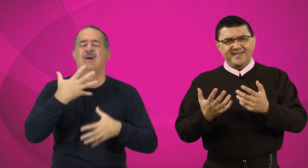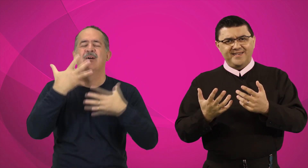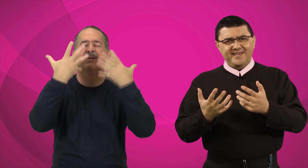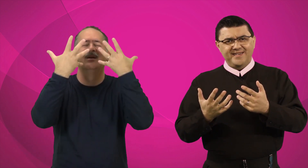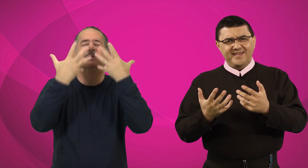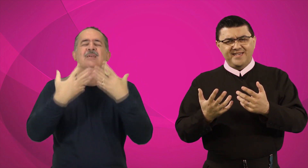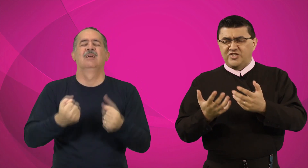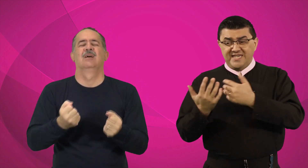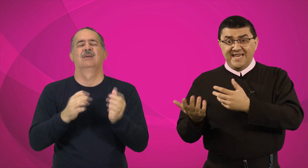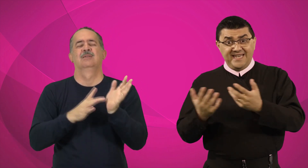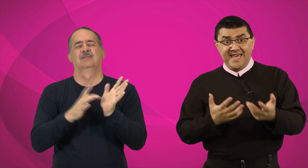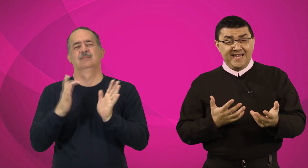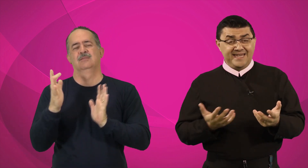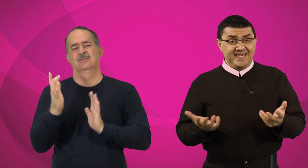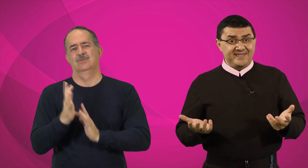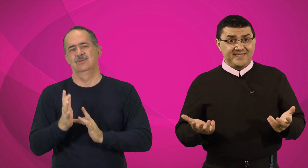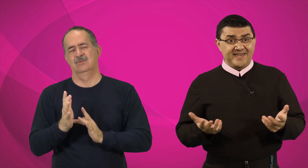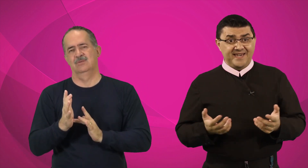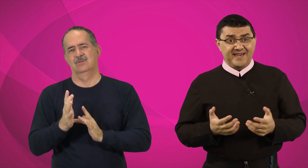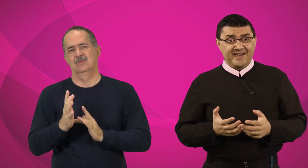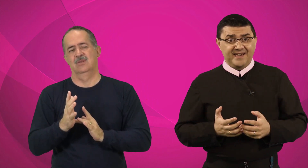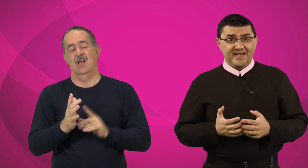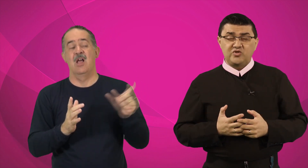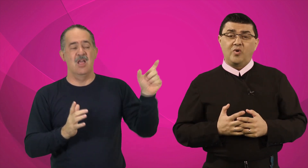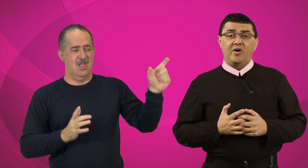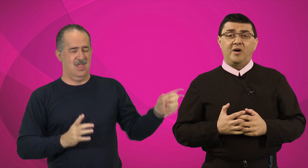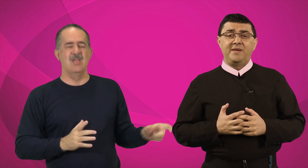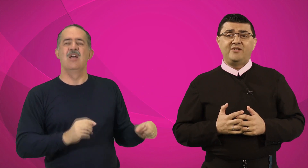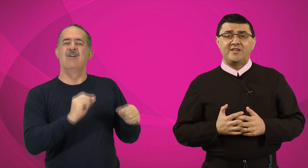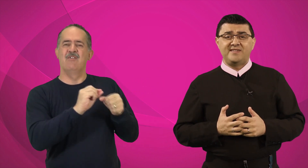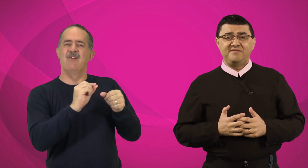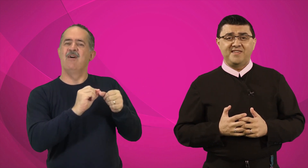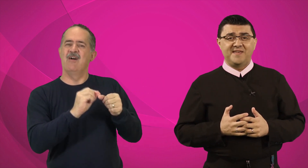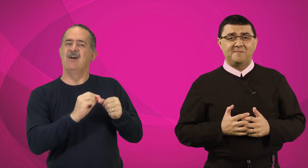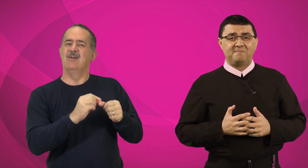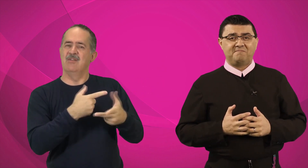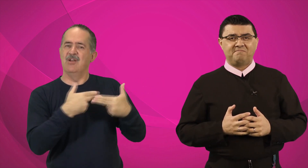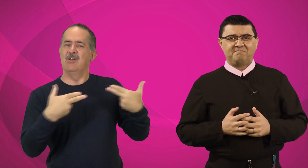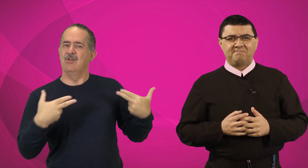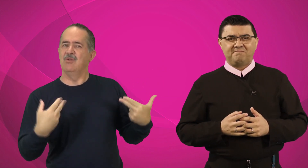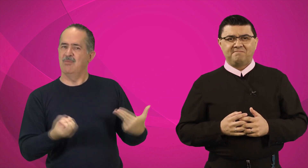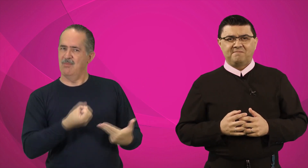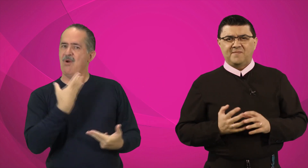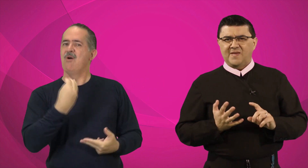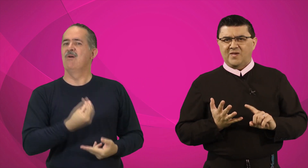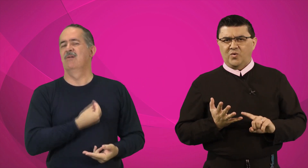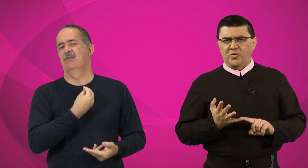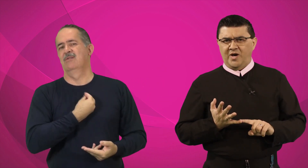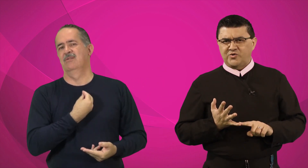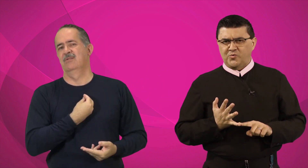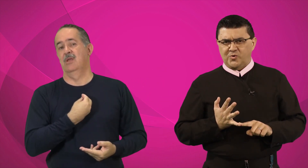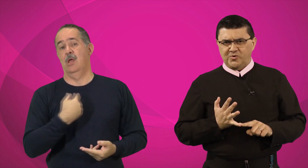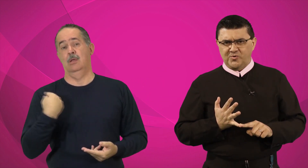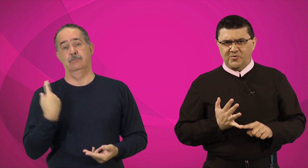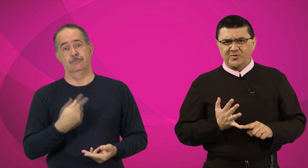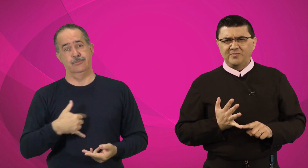e de que ele realize a sua obra em nossa vida. O nosso orgulho,